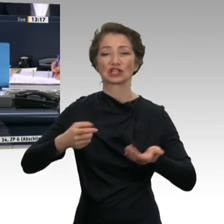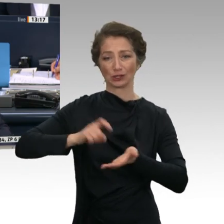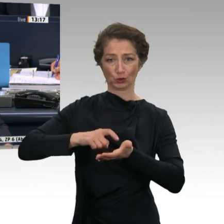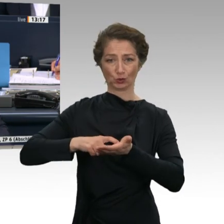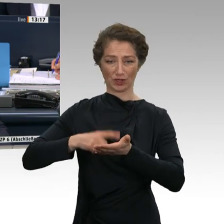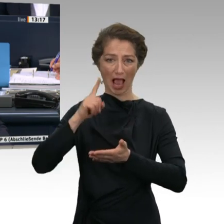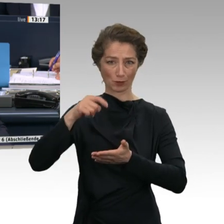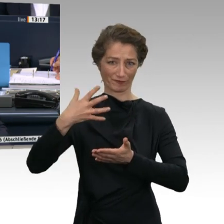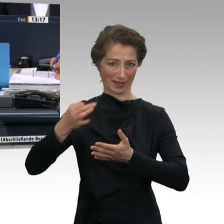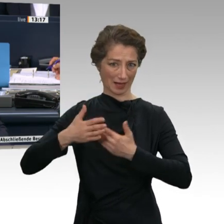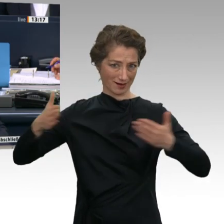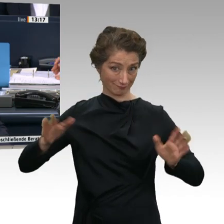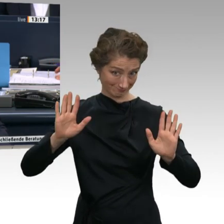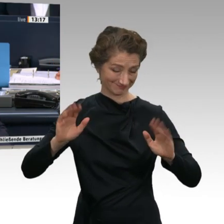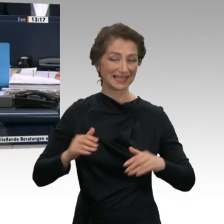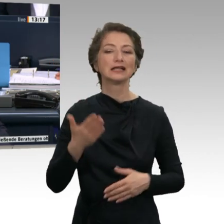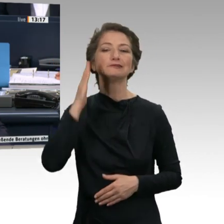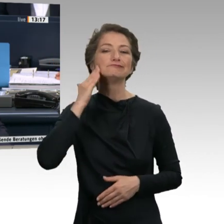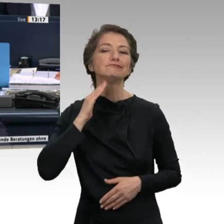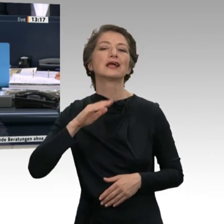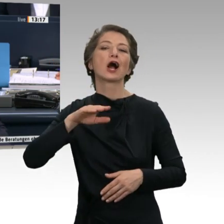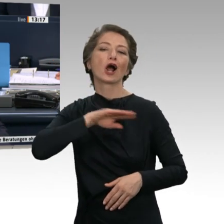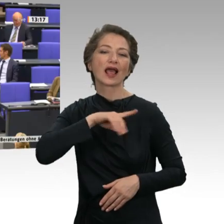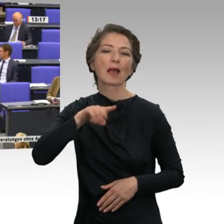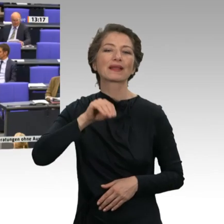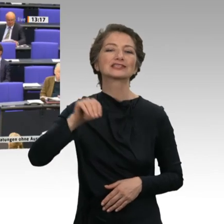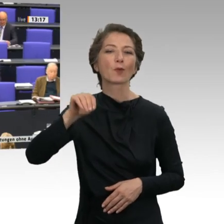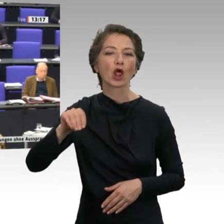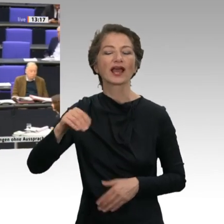Lieber Kollege Matthias Nölke, Sie haben das Wort. Bitte schön.